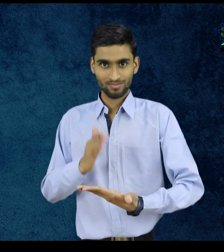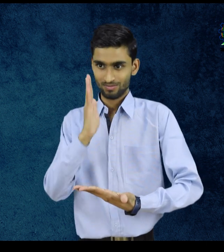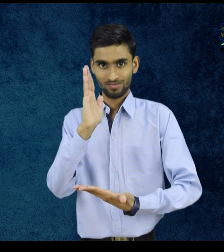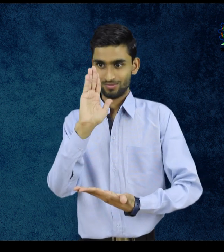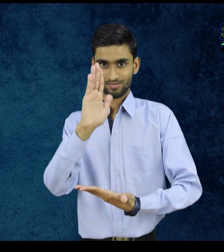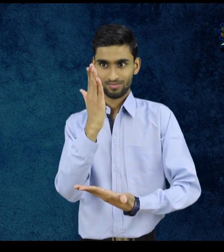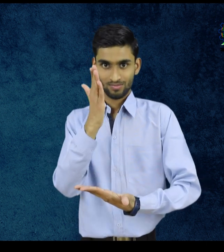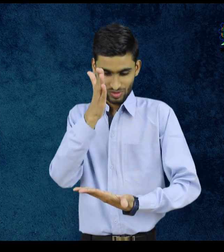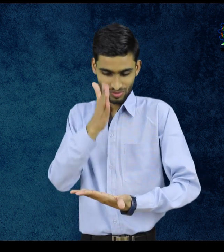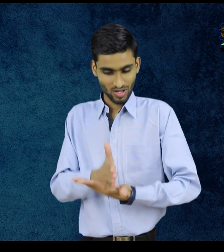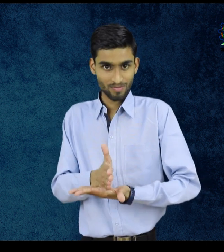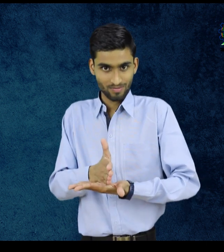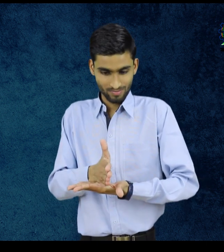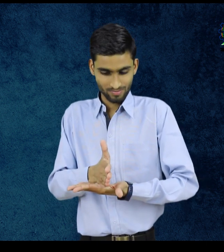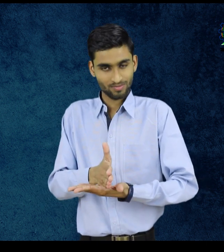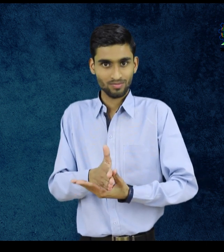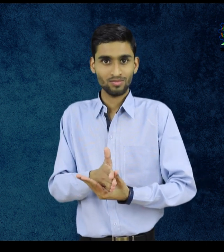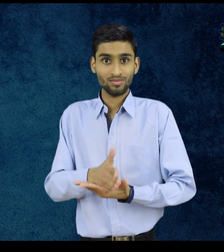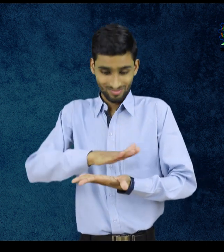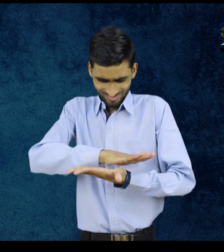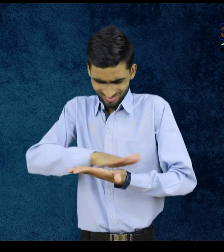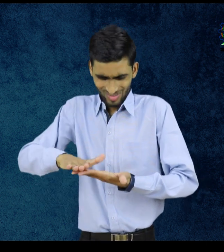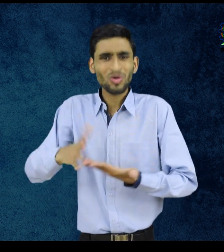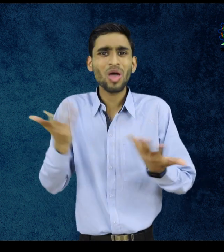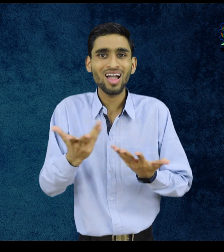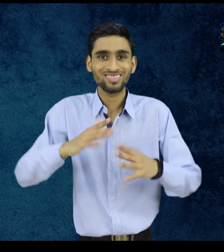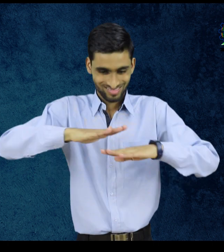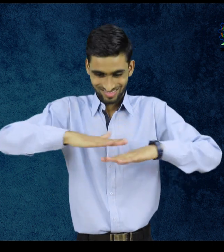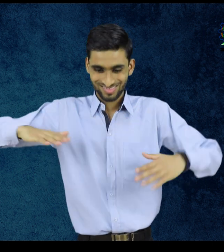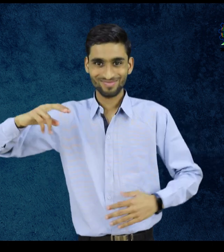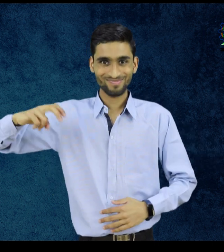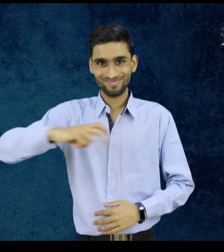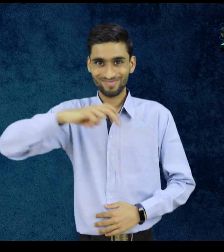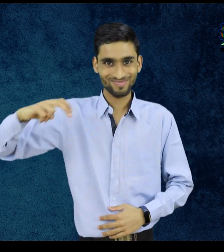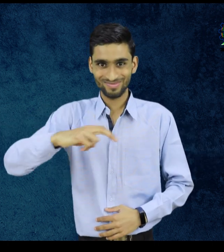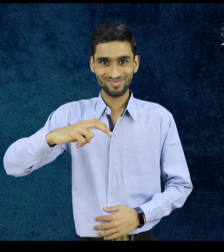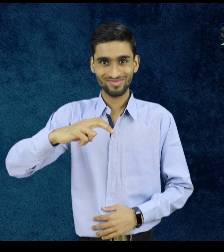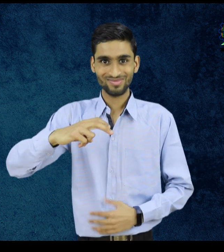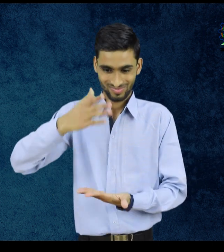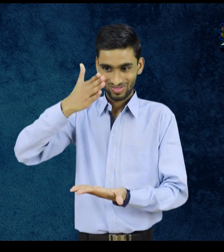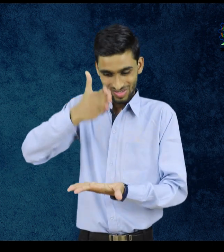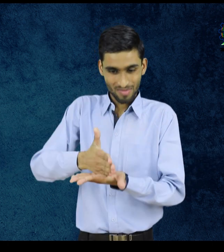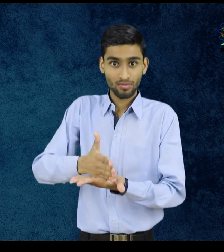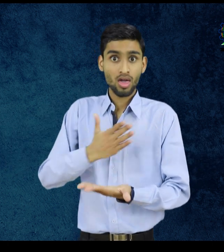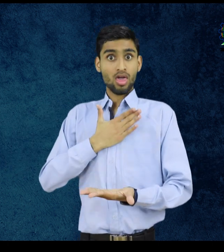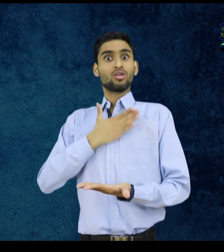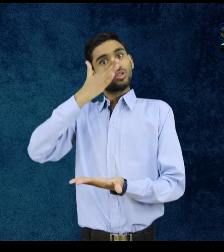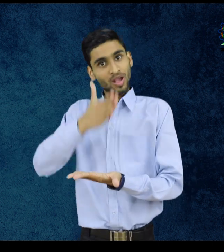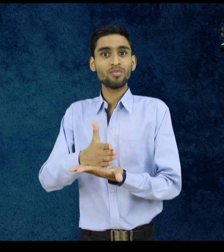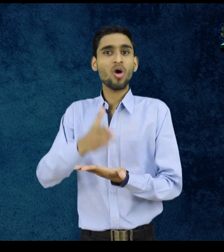हाथों की बनावट इस तरह एक हाथ सपाट रहेगा दूसरा हाथ उस पर खड़ा रहेगा ये